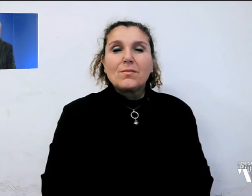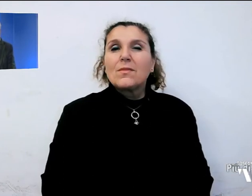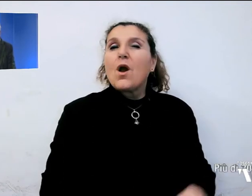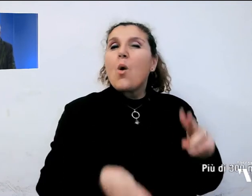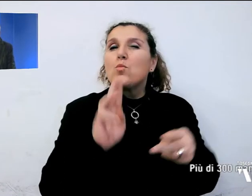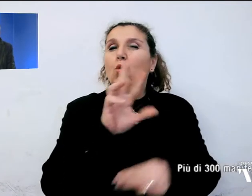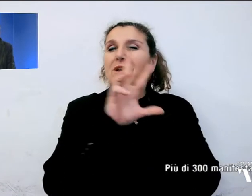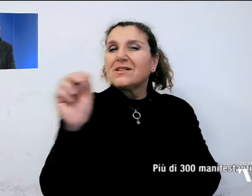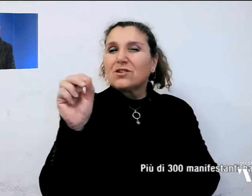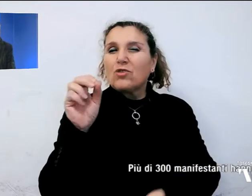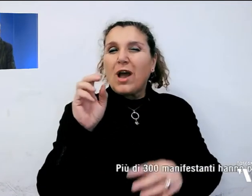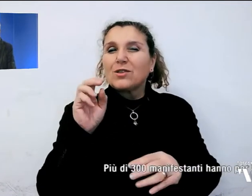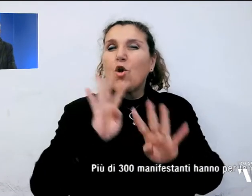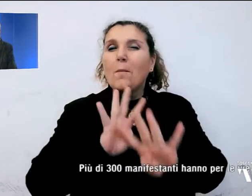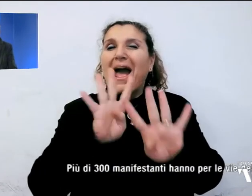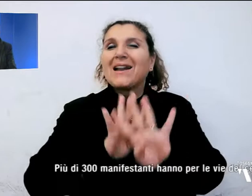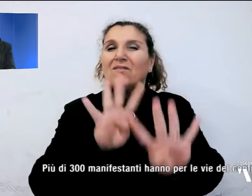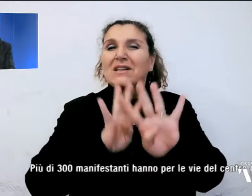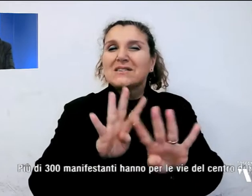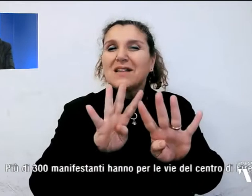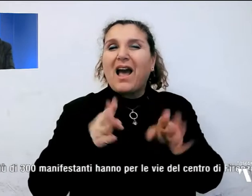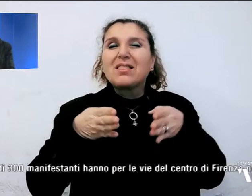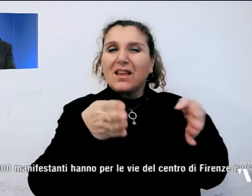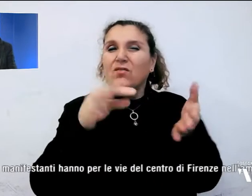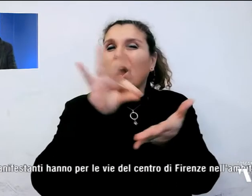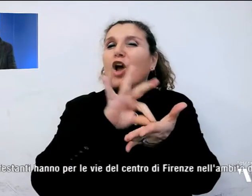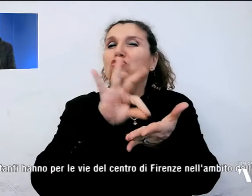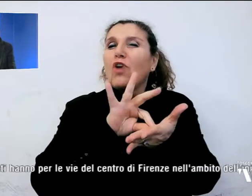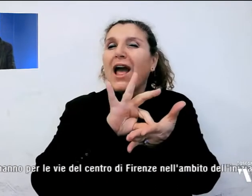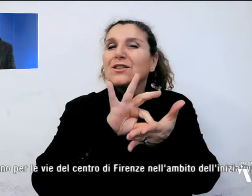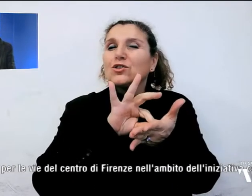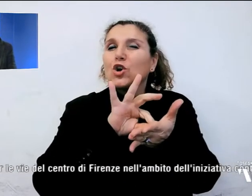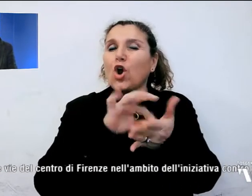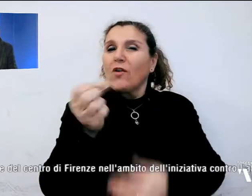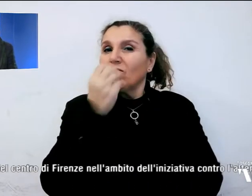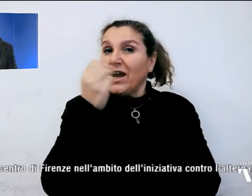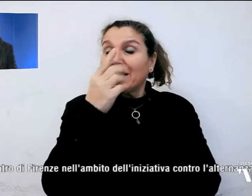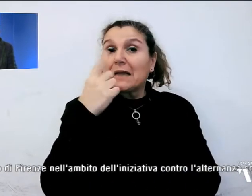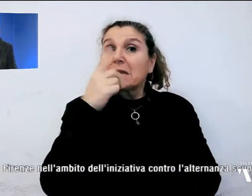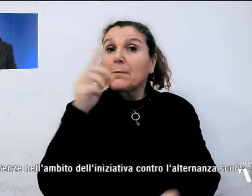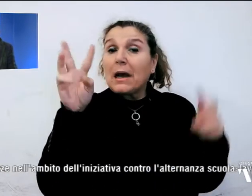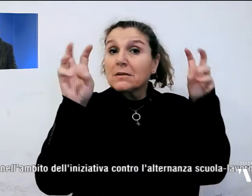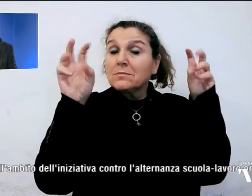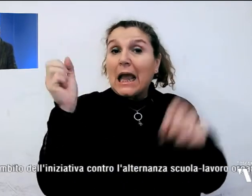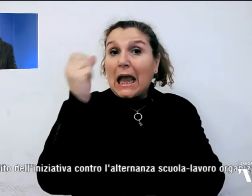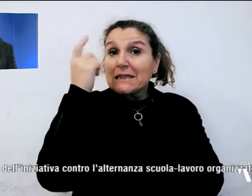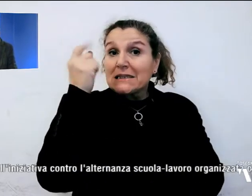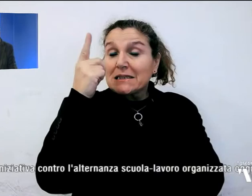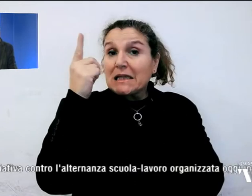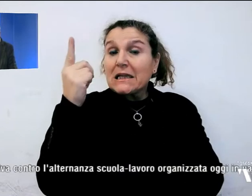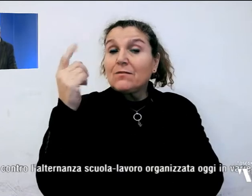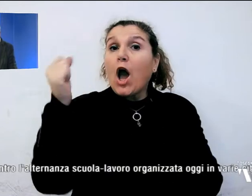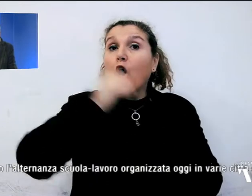manifestanti per le vie del centro di Firenze nell'ambito dell'iniziativa contro l'alternanza scuola